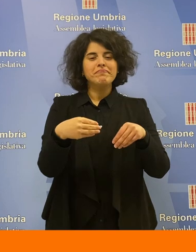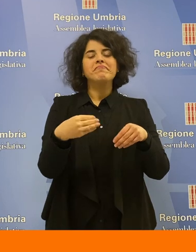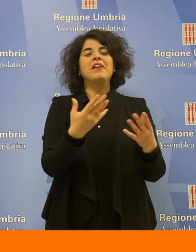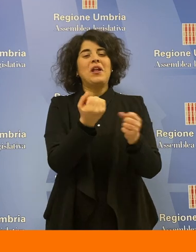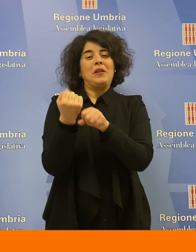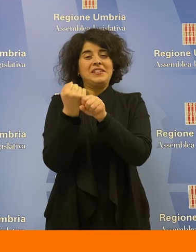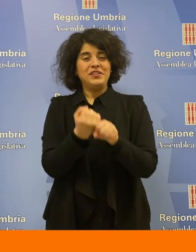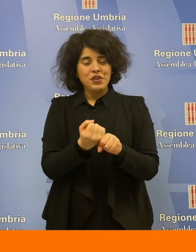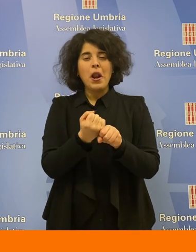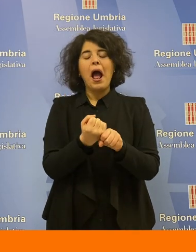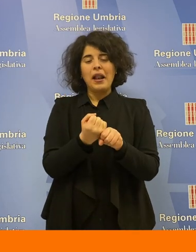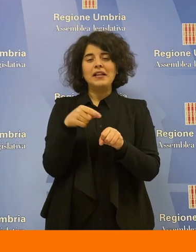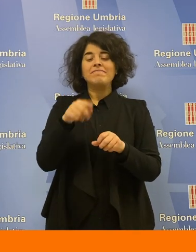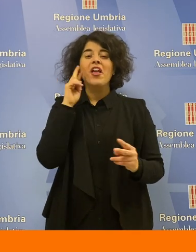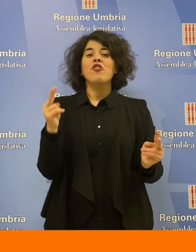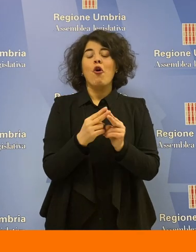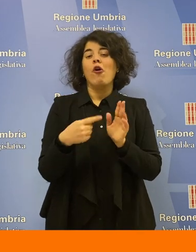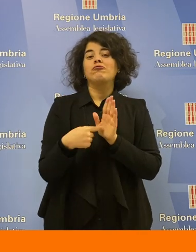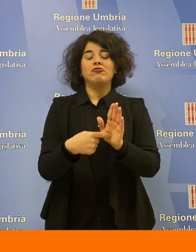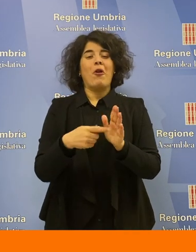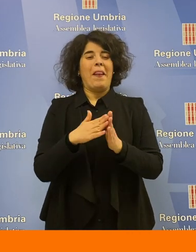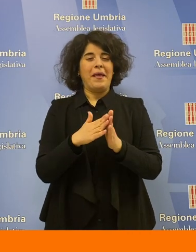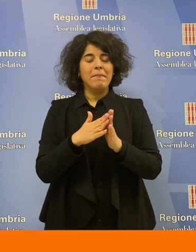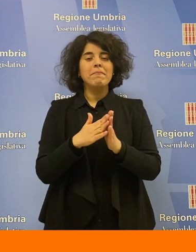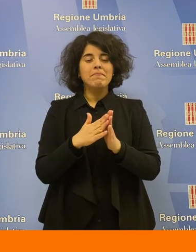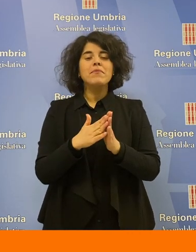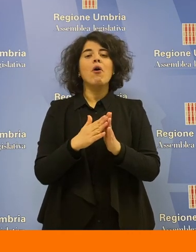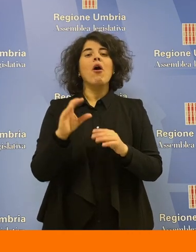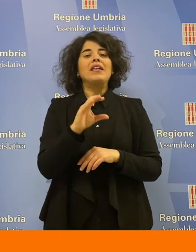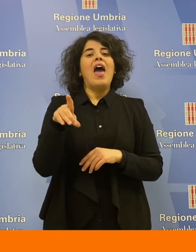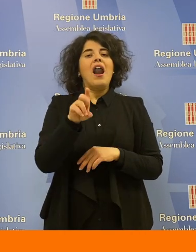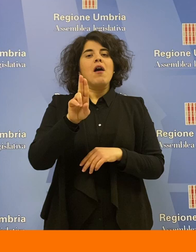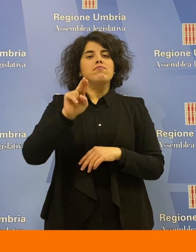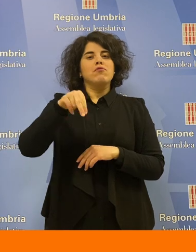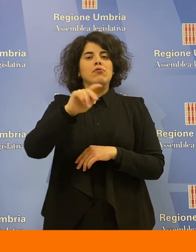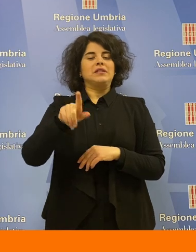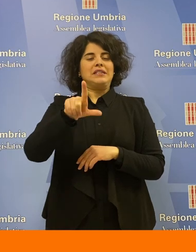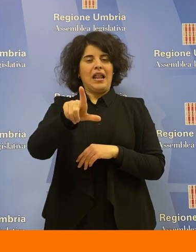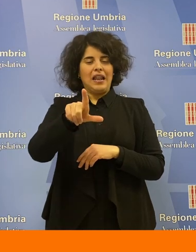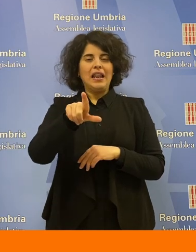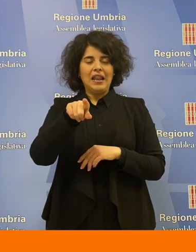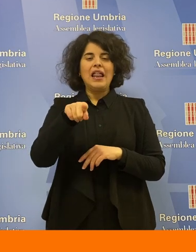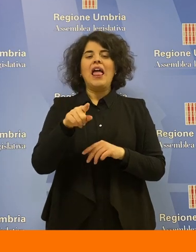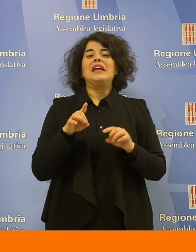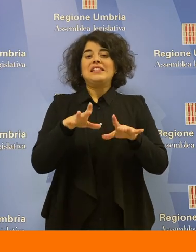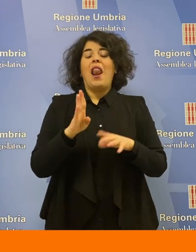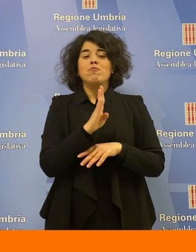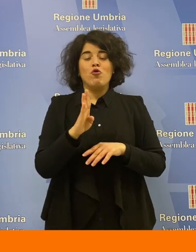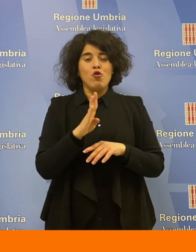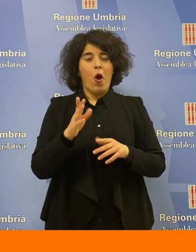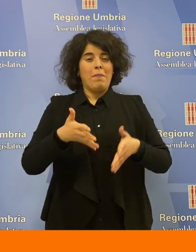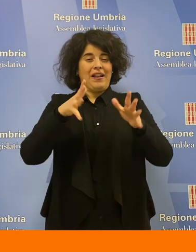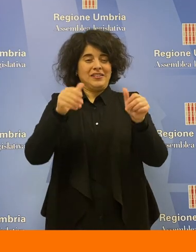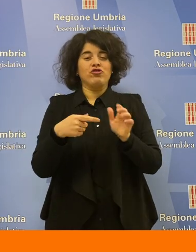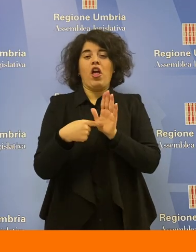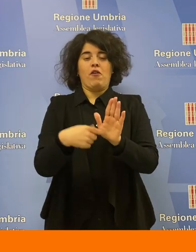del libro Chiara Punzel, che si è svolta nei giorni scorsi nella sala Brugnoli di Palazzo Cesaroni. Il libro è di fatto una testimonianza di vita